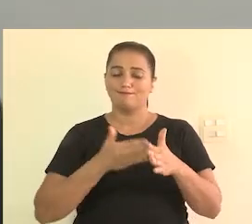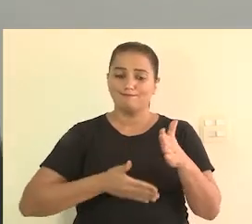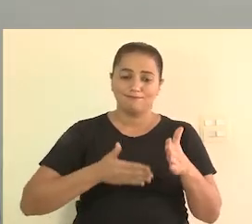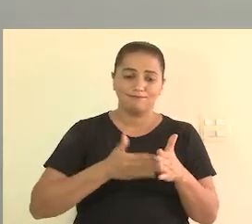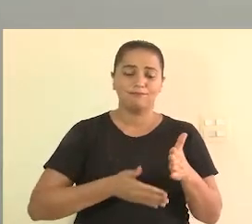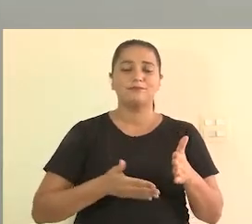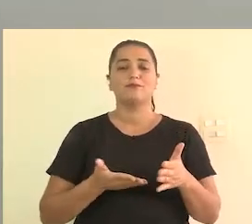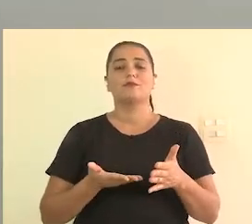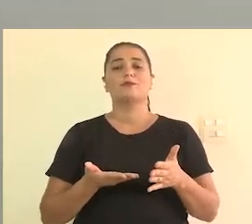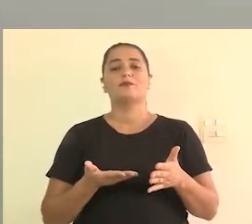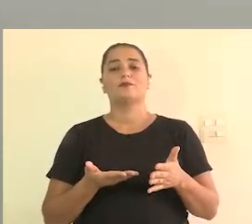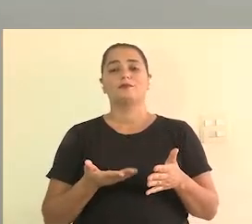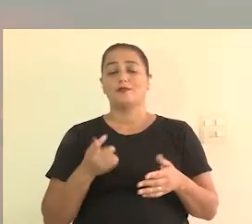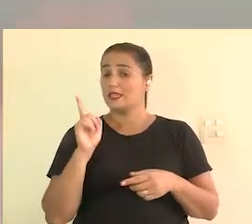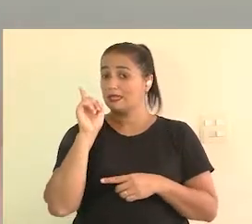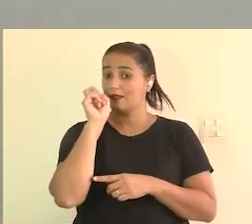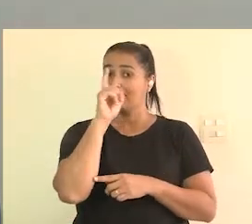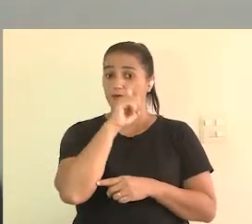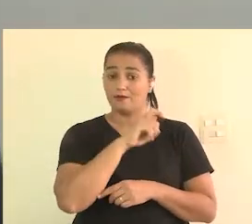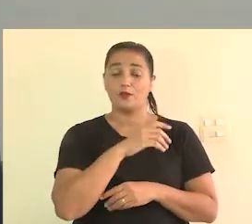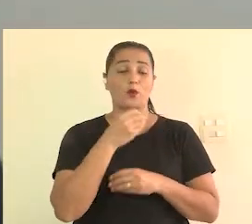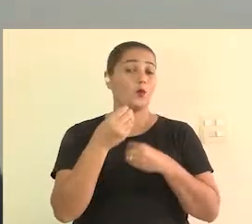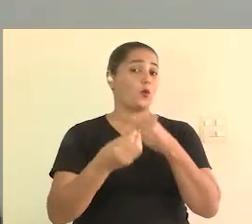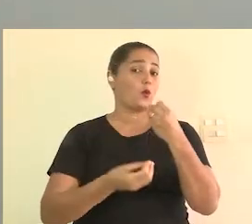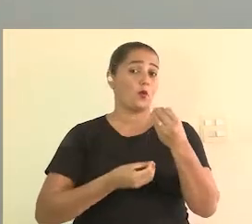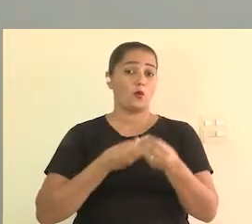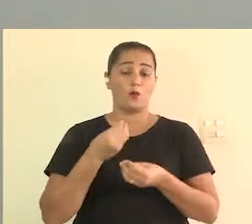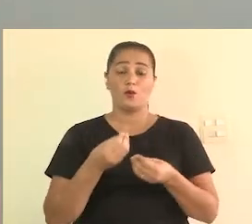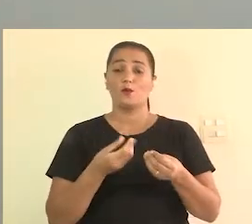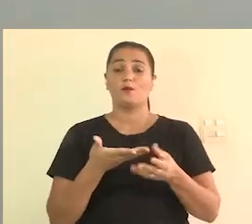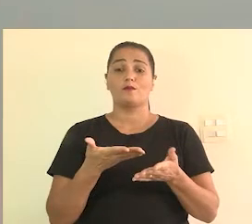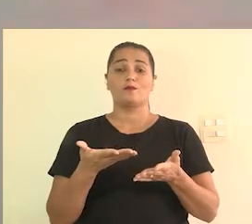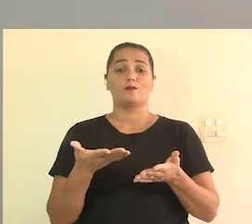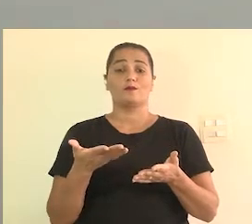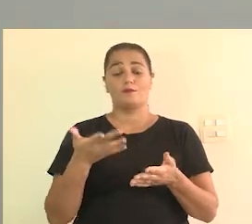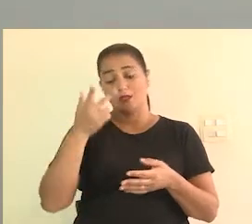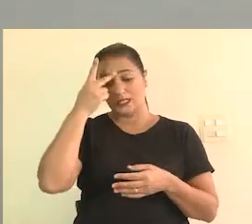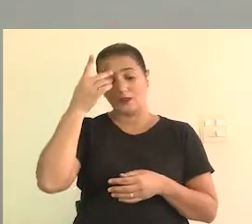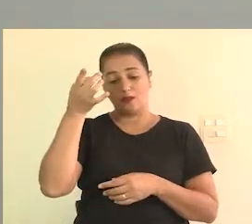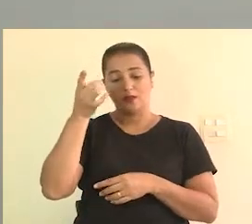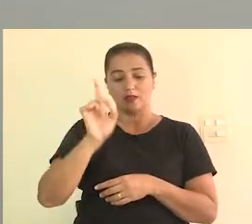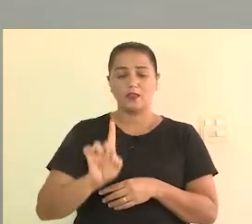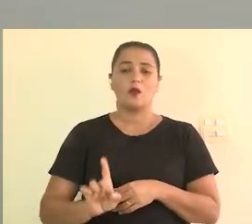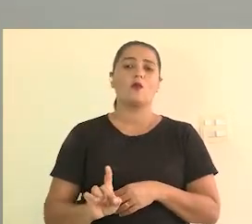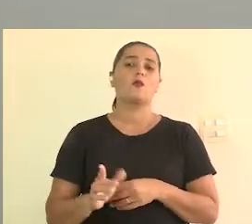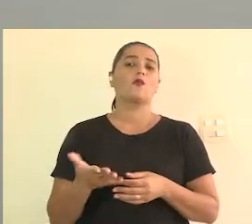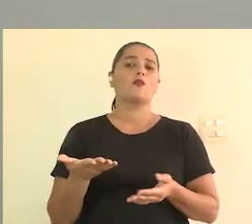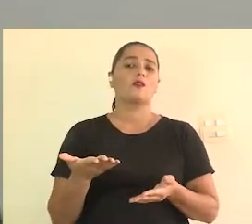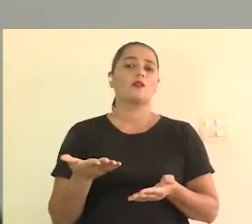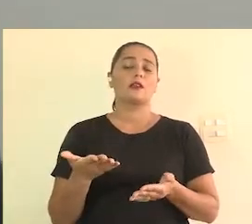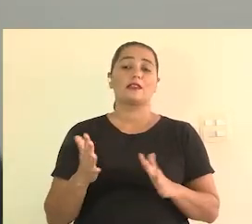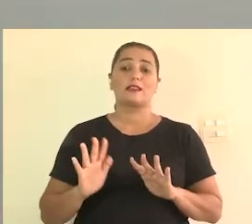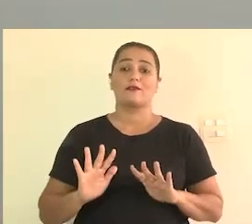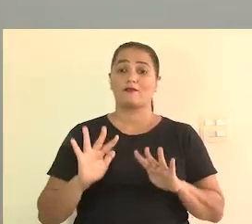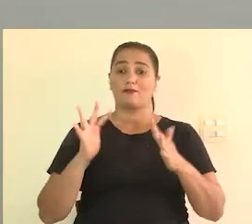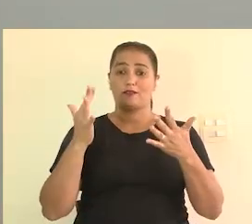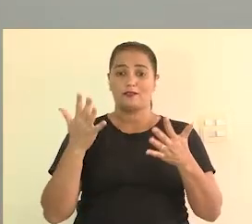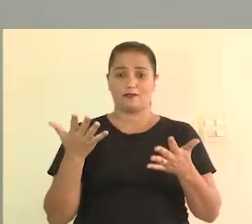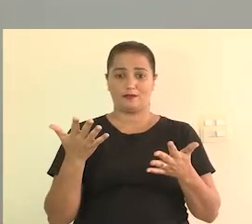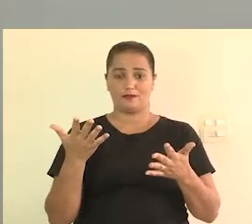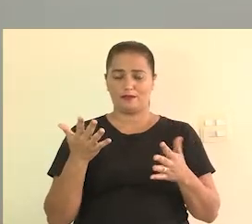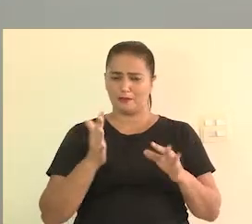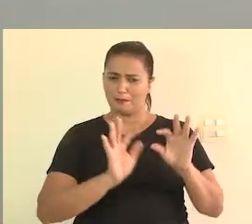As barreiras, como é que é as dificuldades, como é lidar com pessoas com deficiência, como é que lidar com os